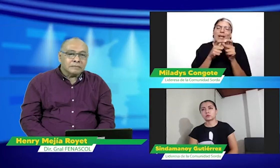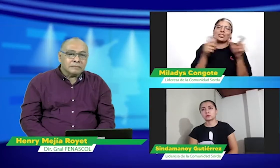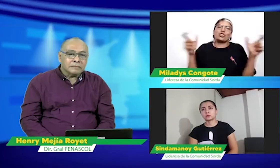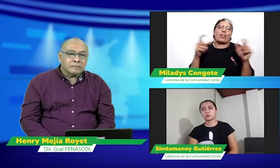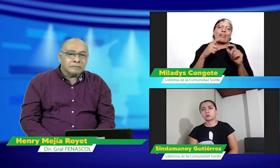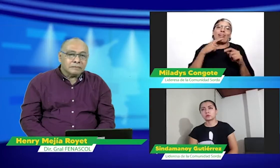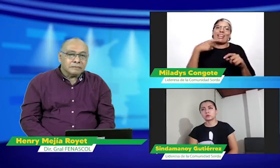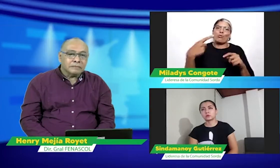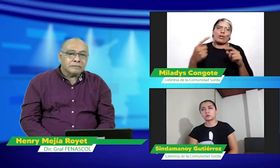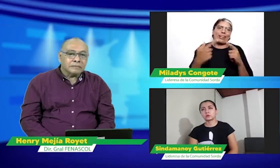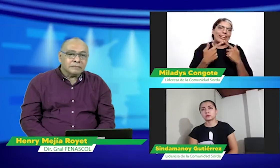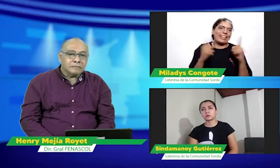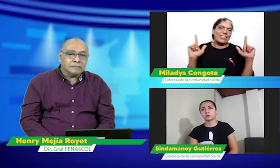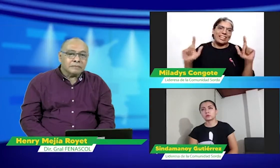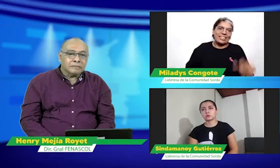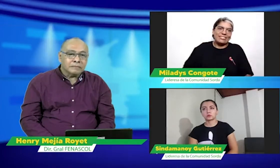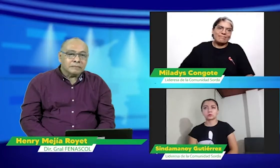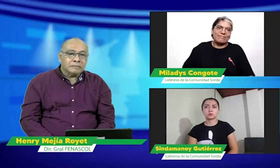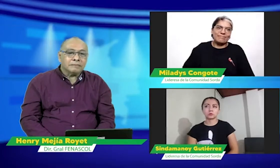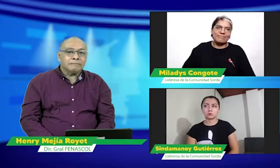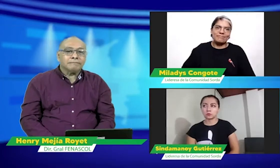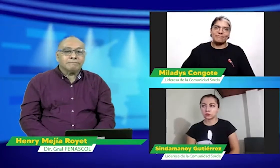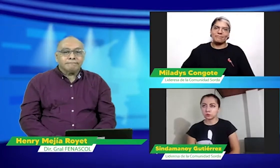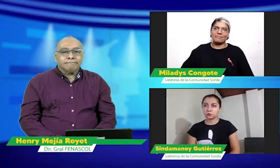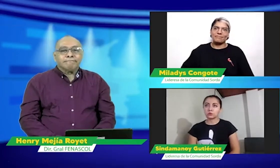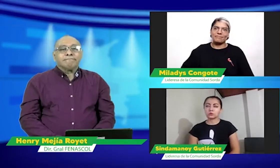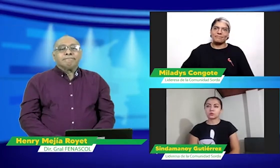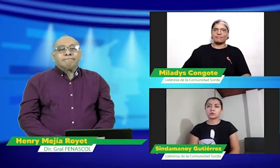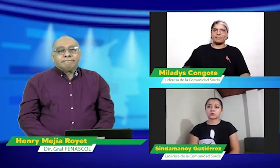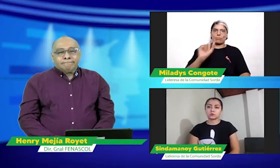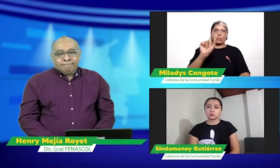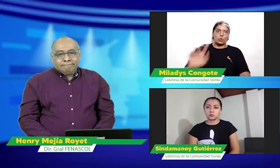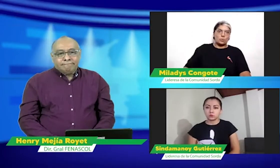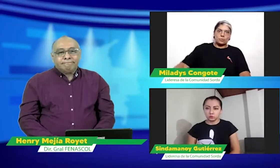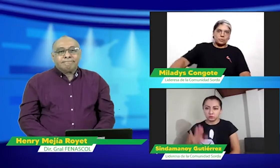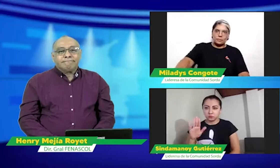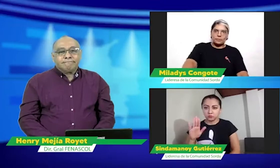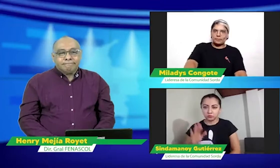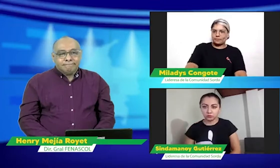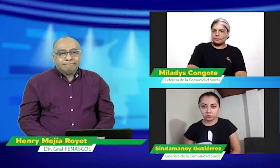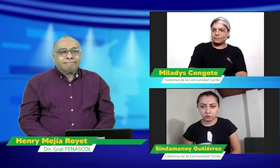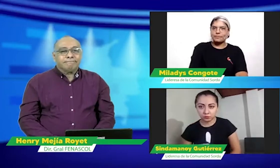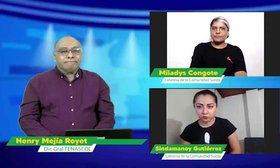Y hay muchas teorías en donde se habla de que las lenguas son libres, punto.